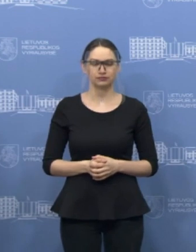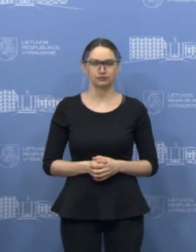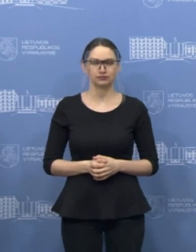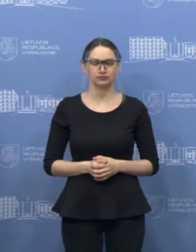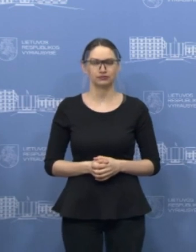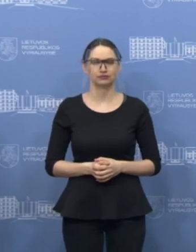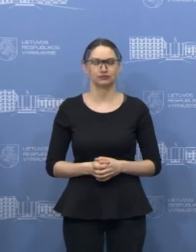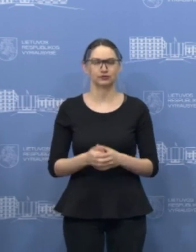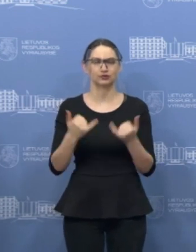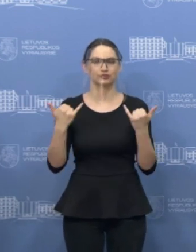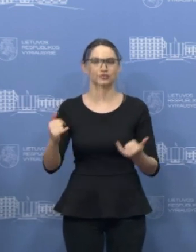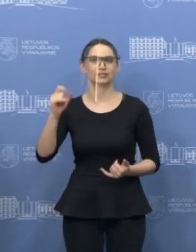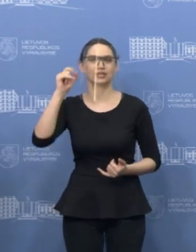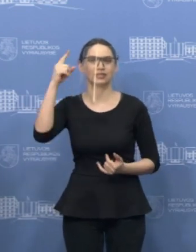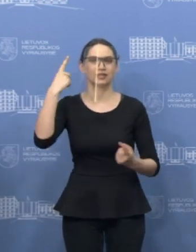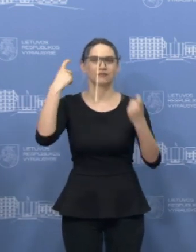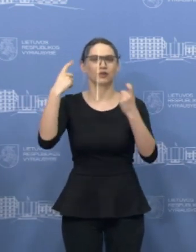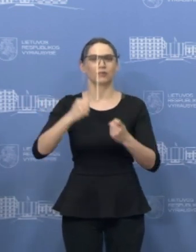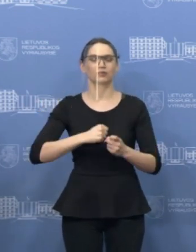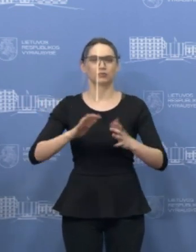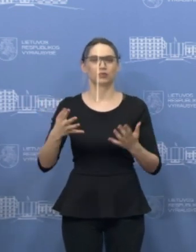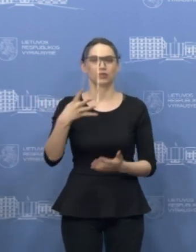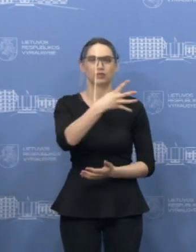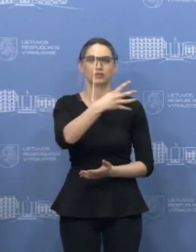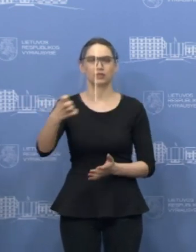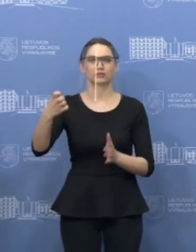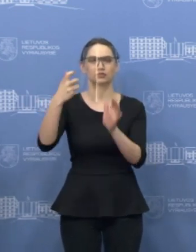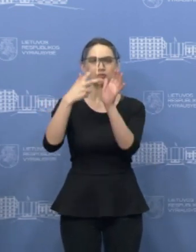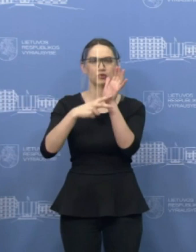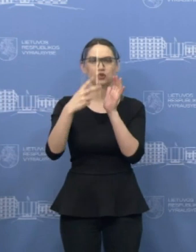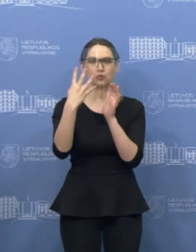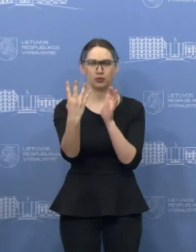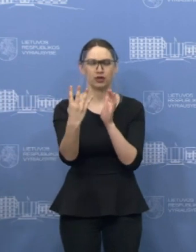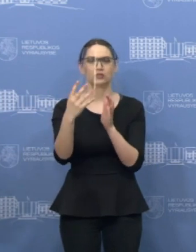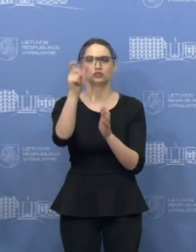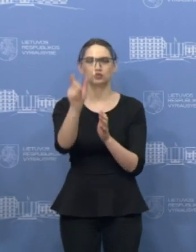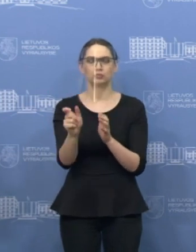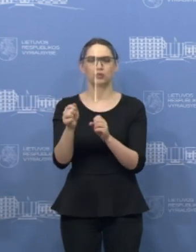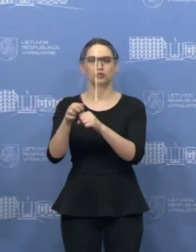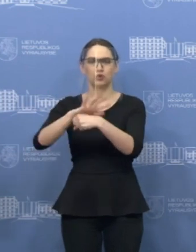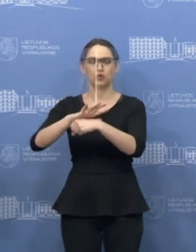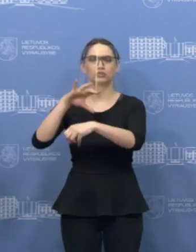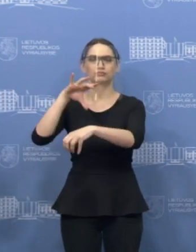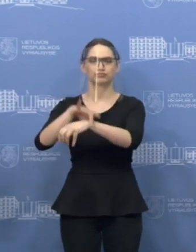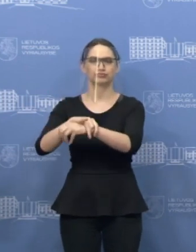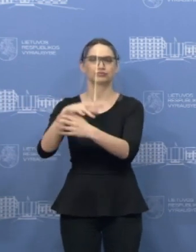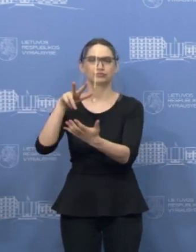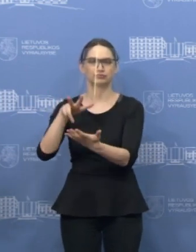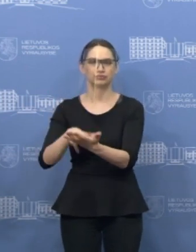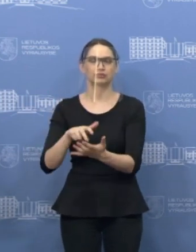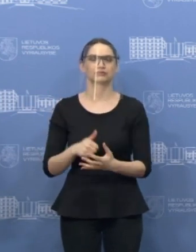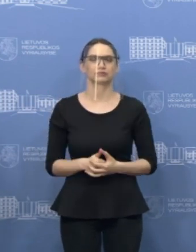šio ryto domenimis mes turime 484 teigiamus atvejus. Tiesiog pasakysiu